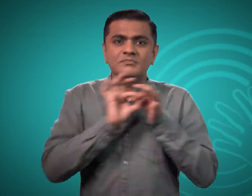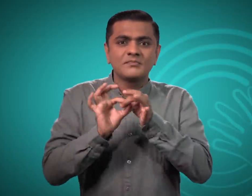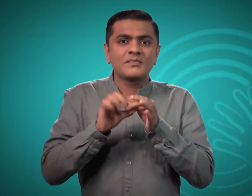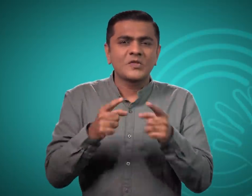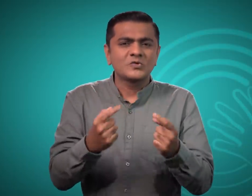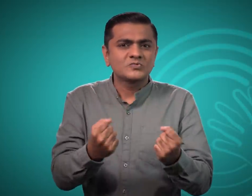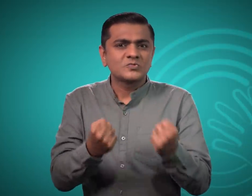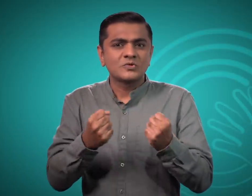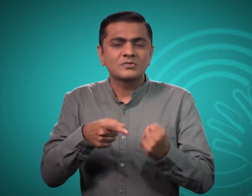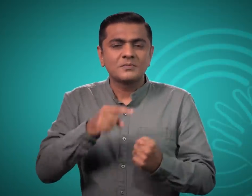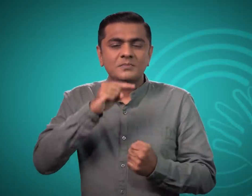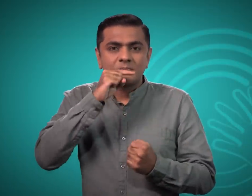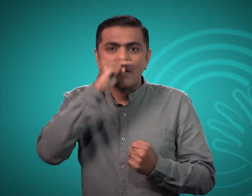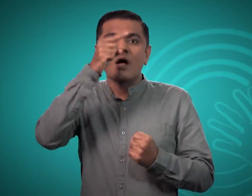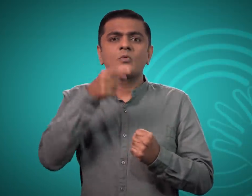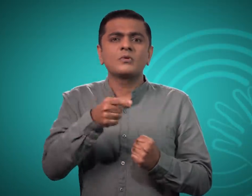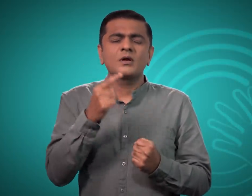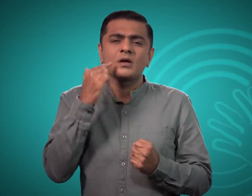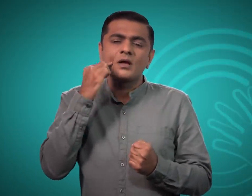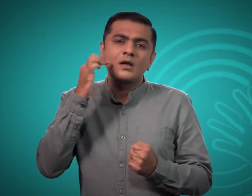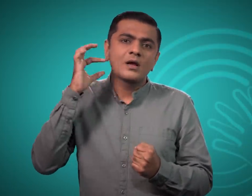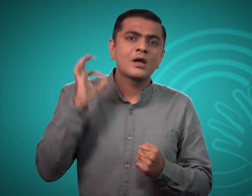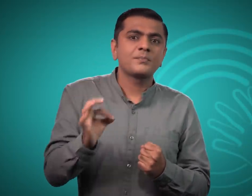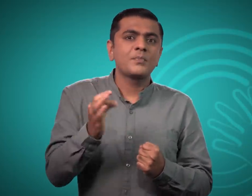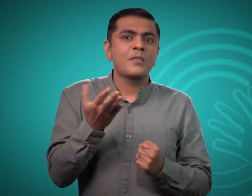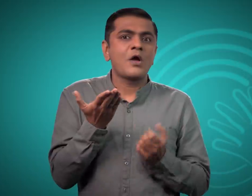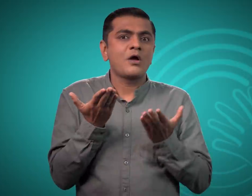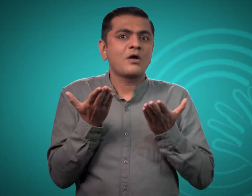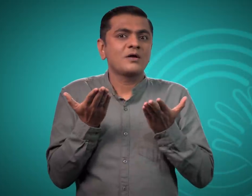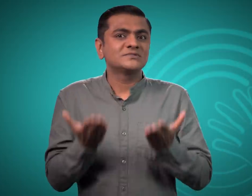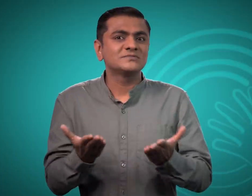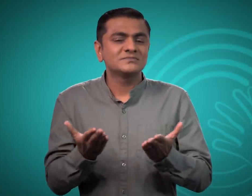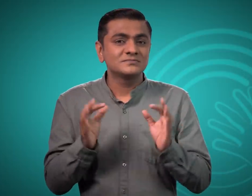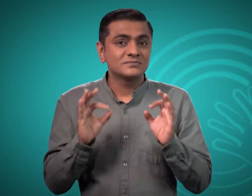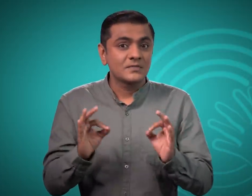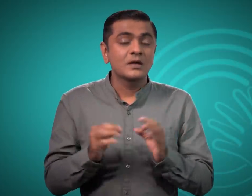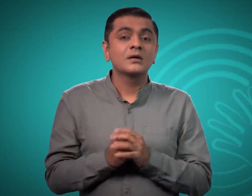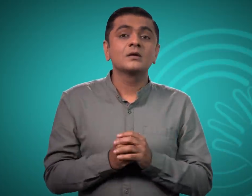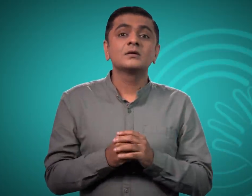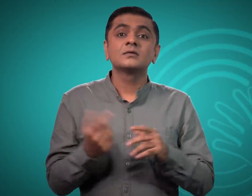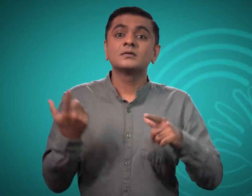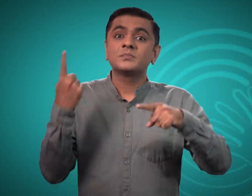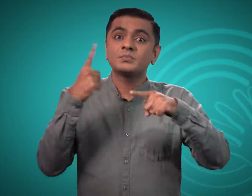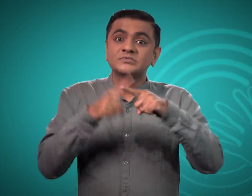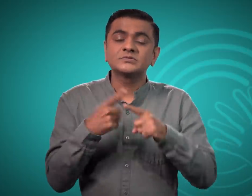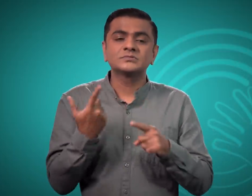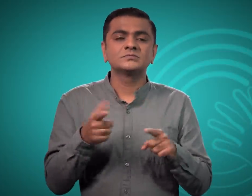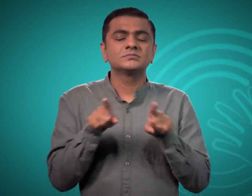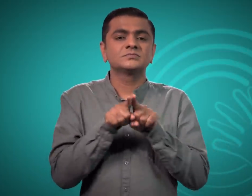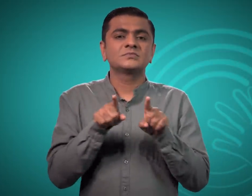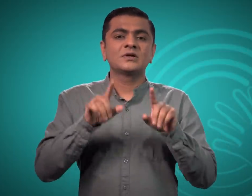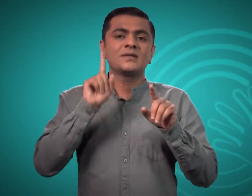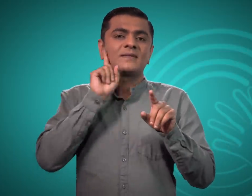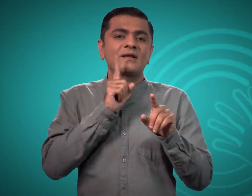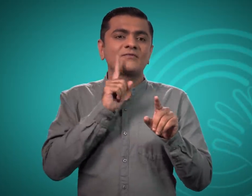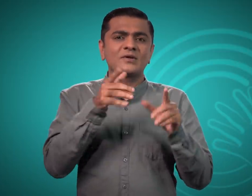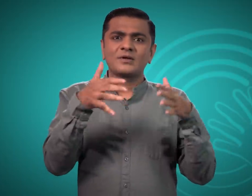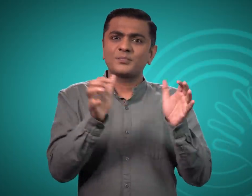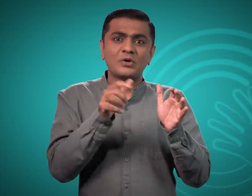पर गर्व होना चाहिए। ये बहुत जरूरी है। कर्णबदीर समुदाय में कोडा, सोडा